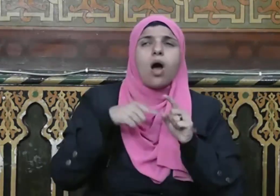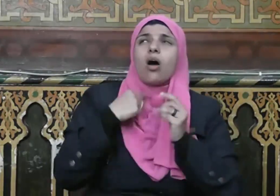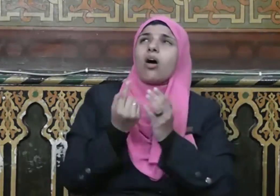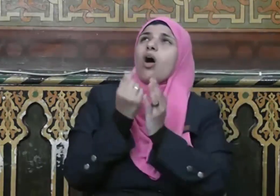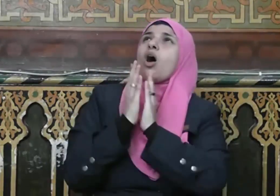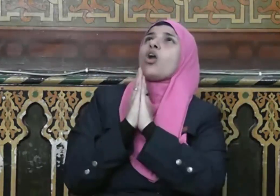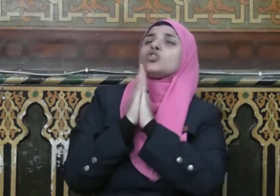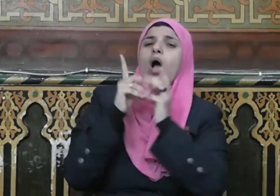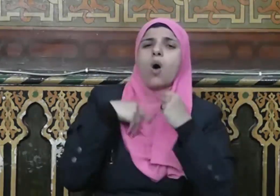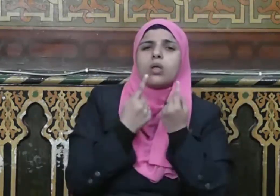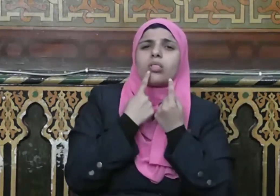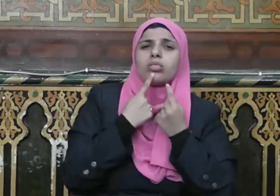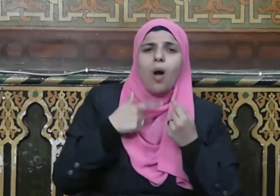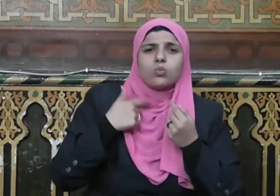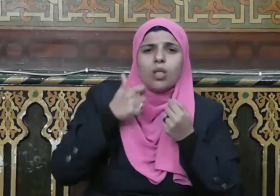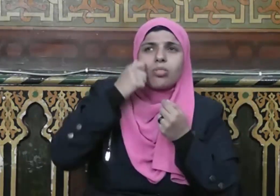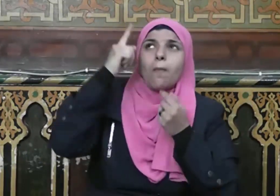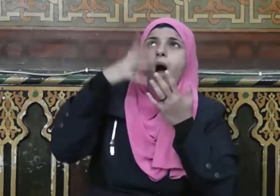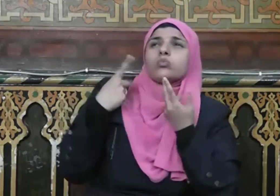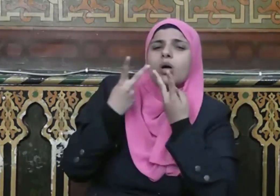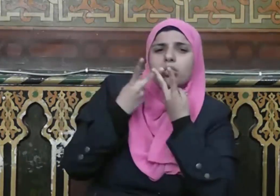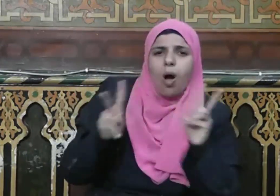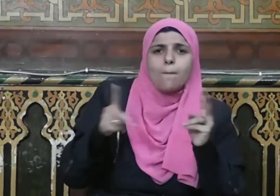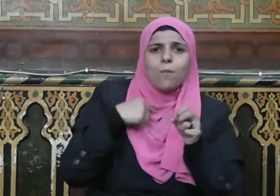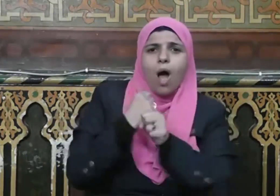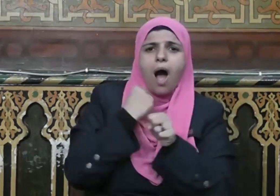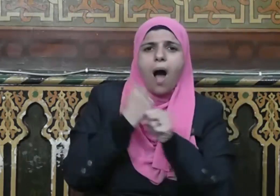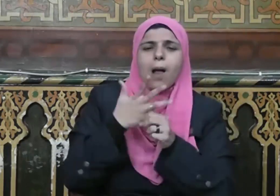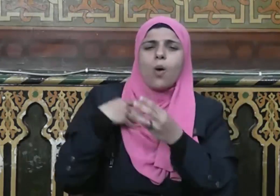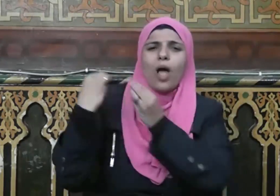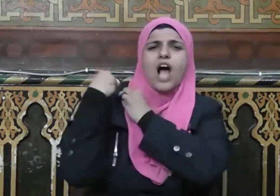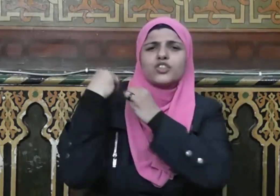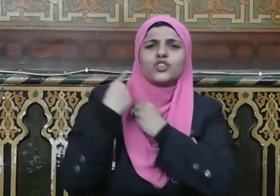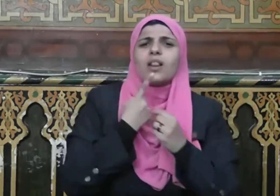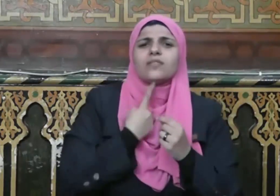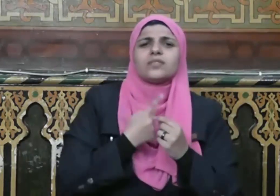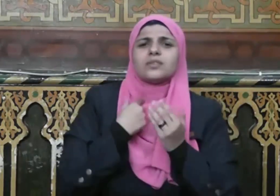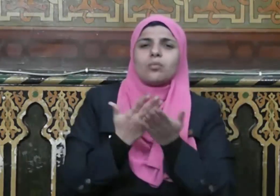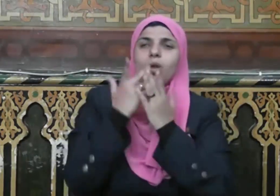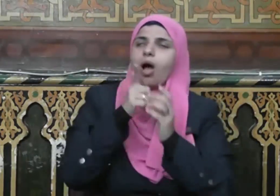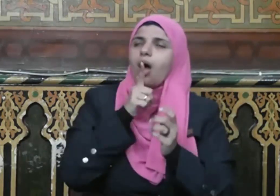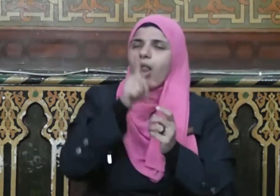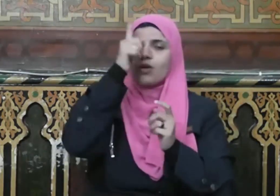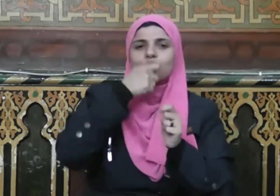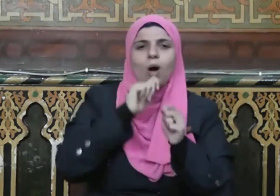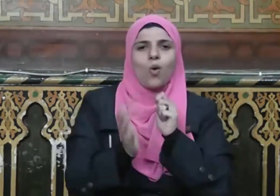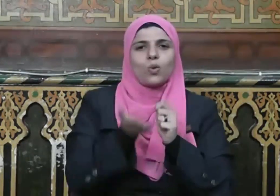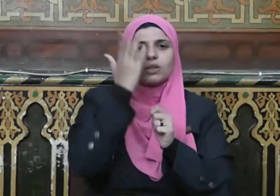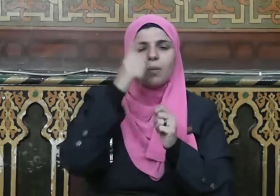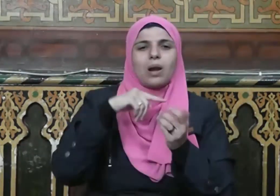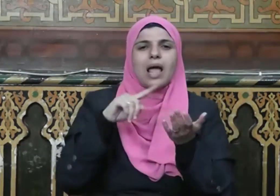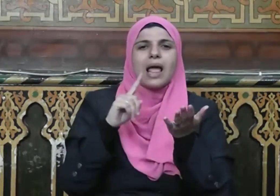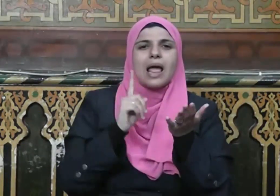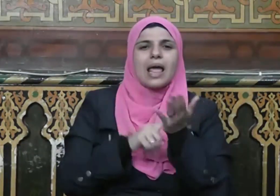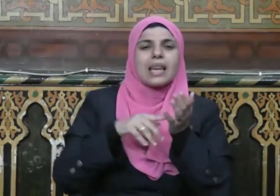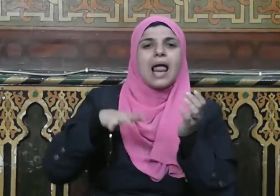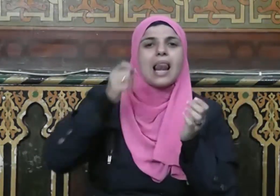والطمع في قبوله ونيل ثوابه قال تعالى إن الذين هم من